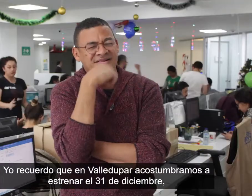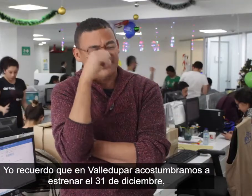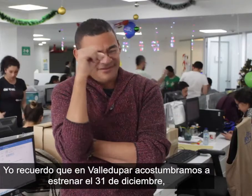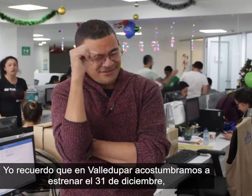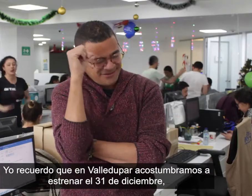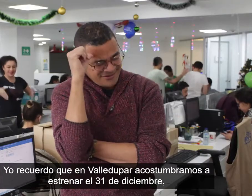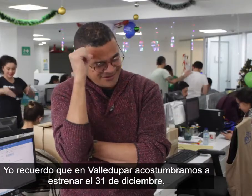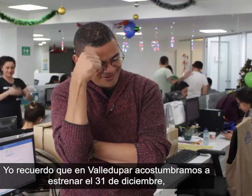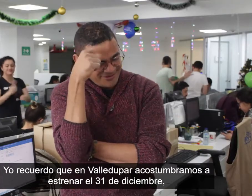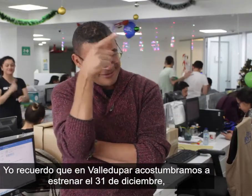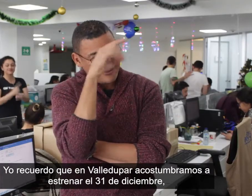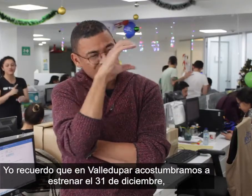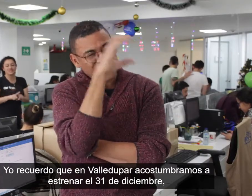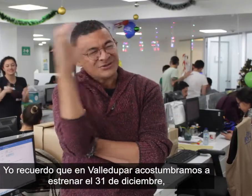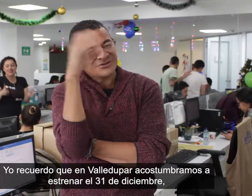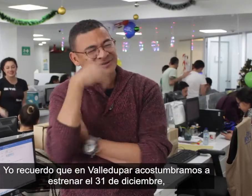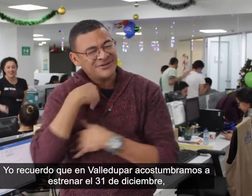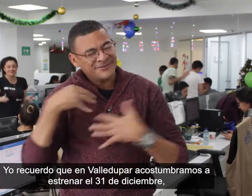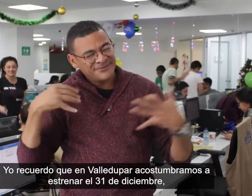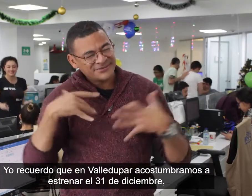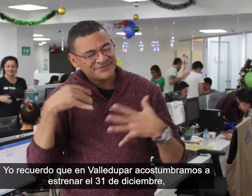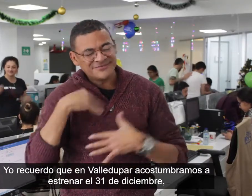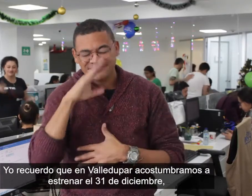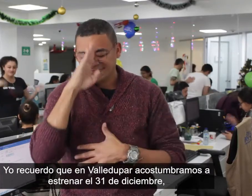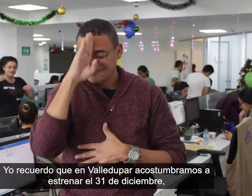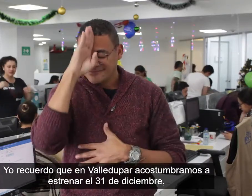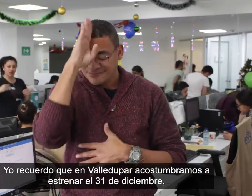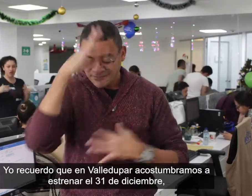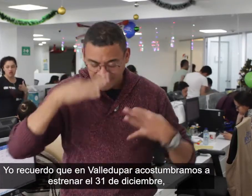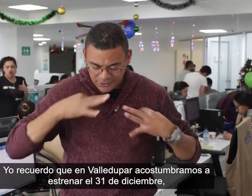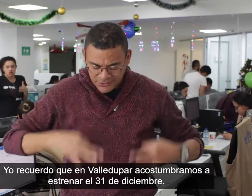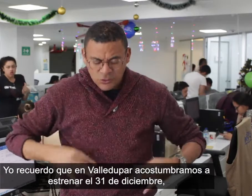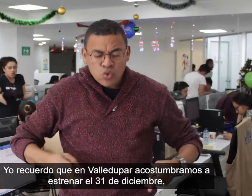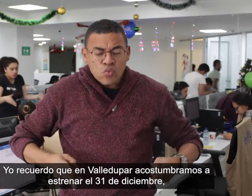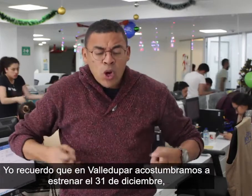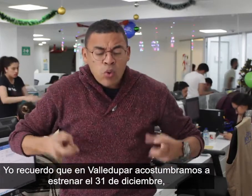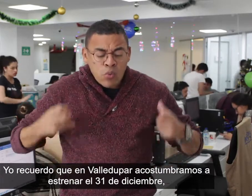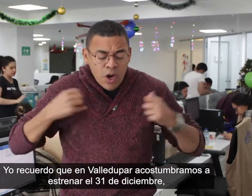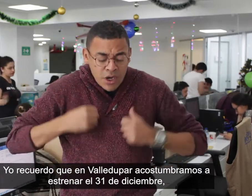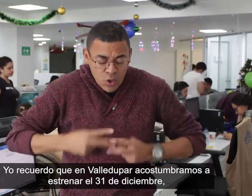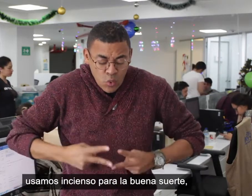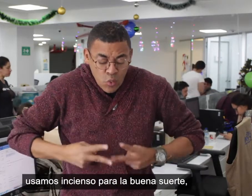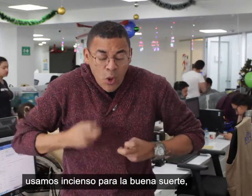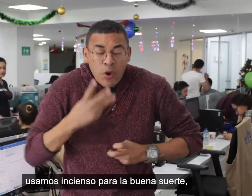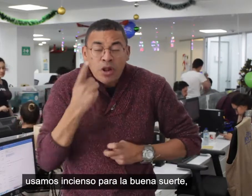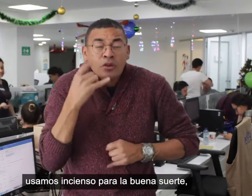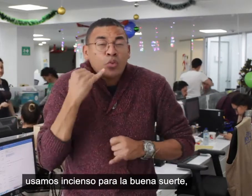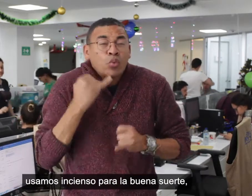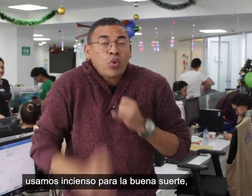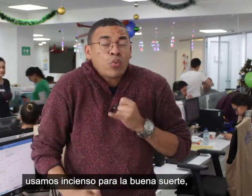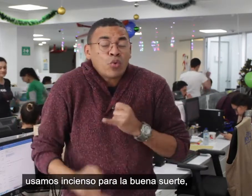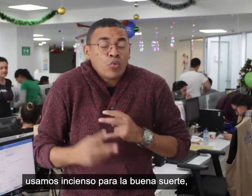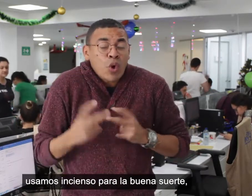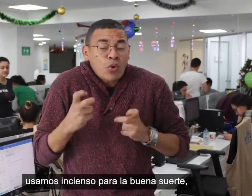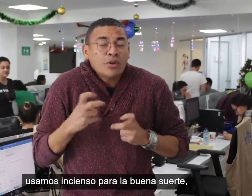Yo recuerdo que en Valledupar acostumbramos a estrenar el 31 de diciembre. Usamos incienso para la buena suerte.